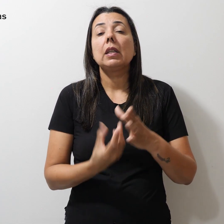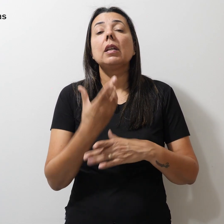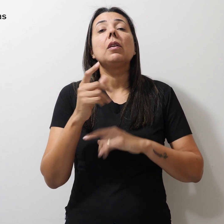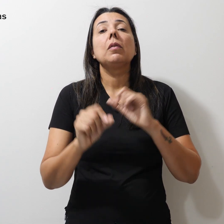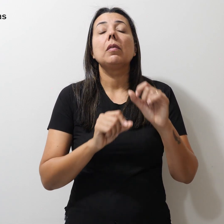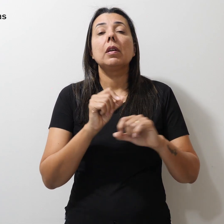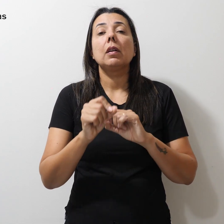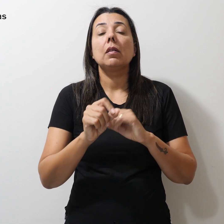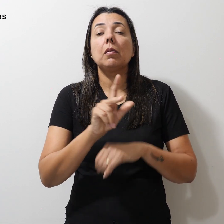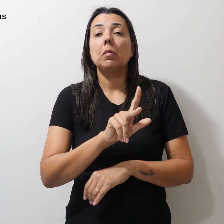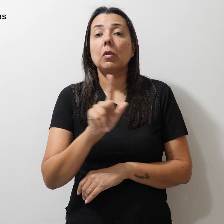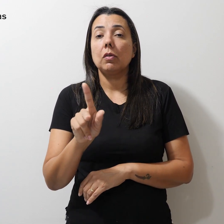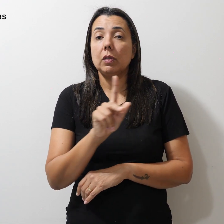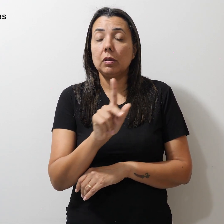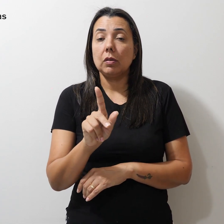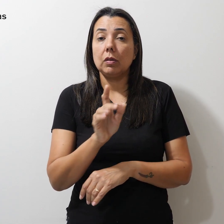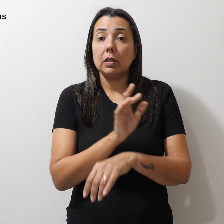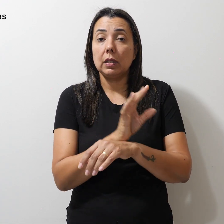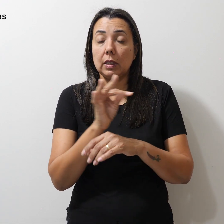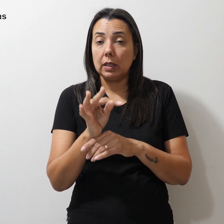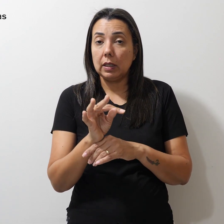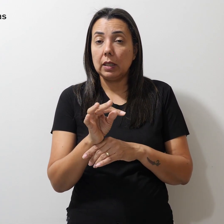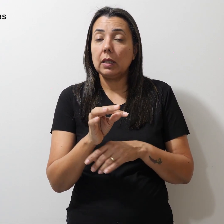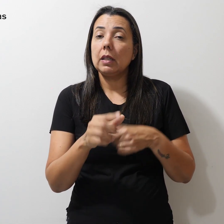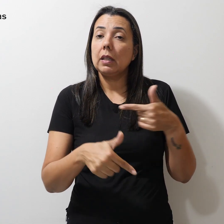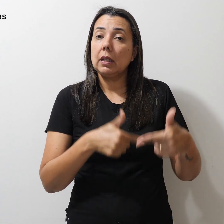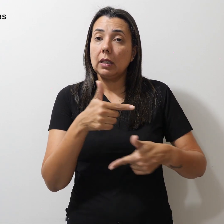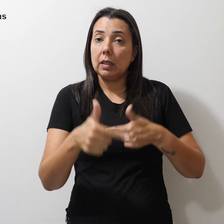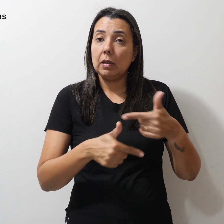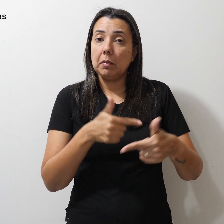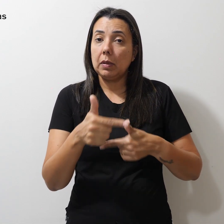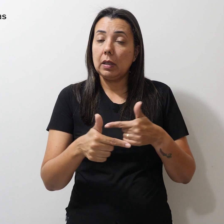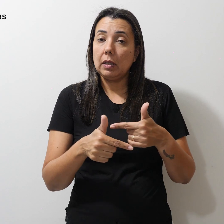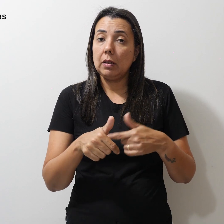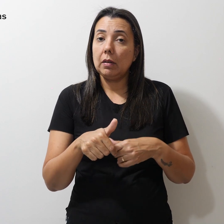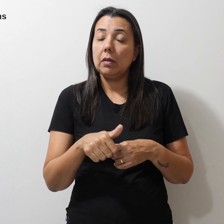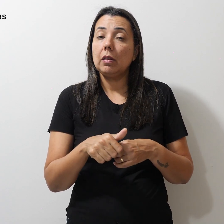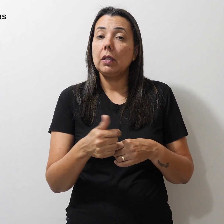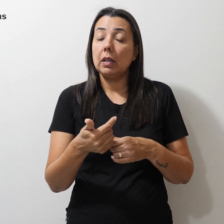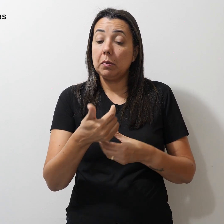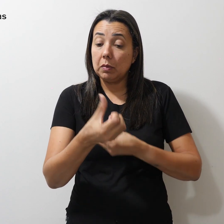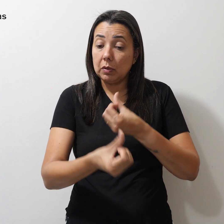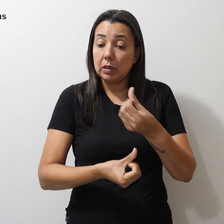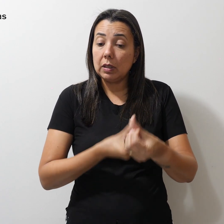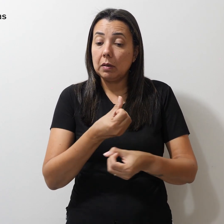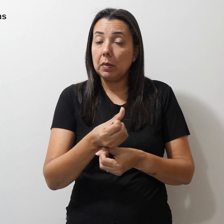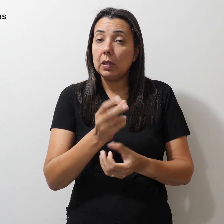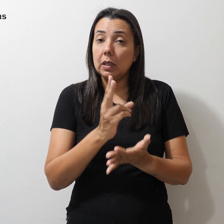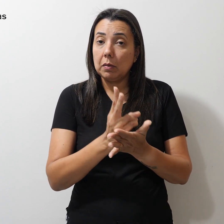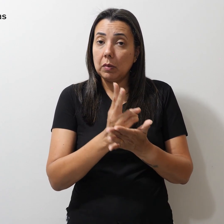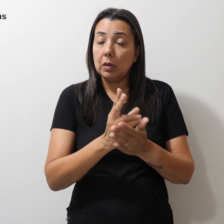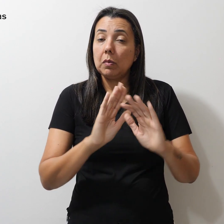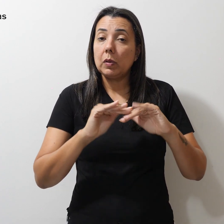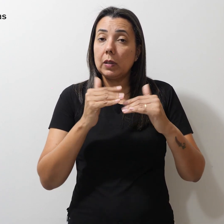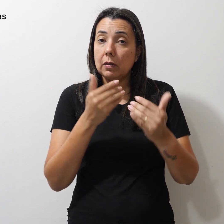professores temporários trabalhem em ambos os semestres na mesma escola para